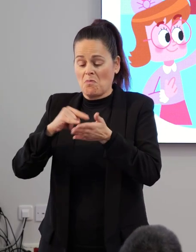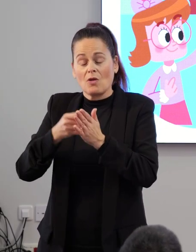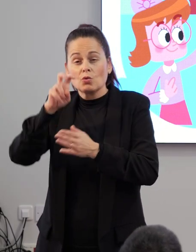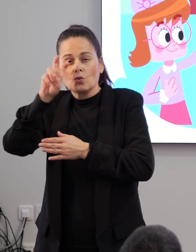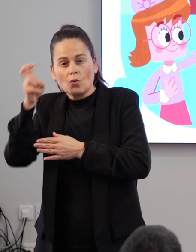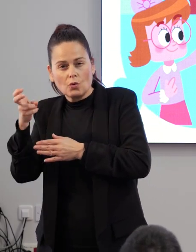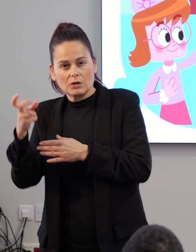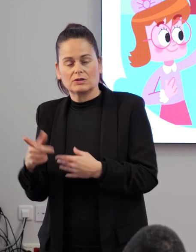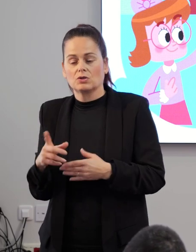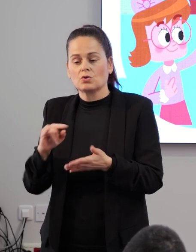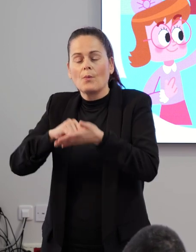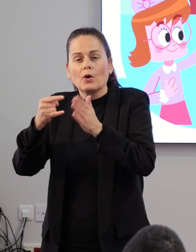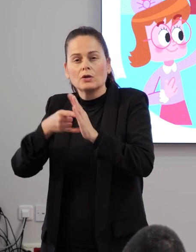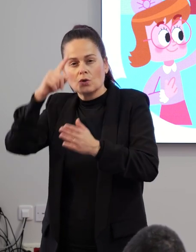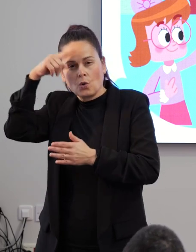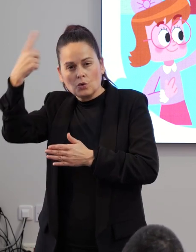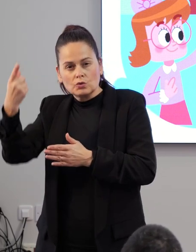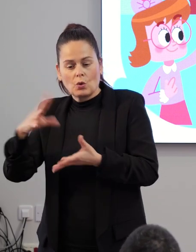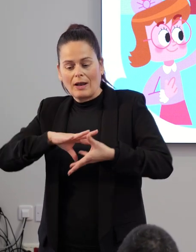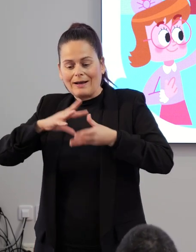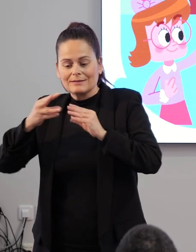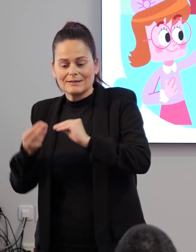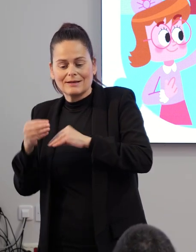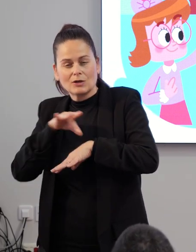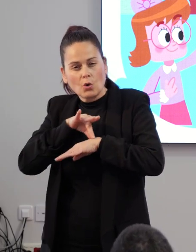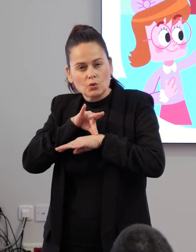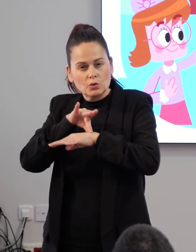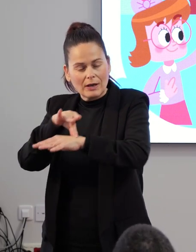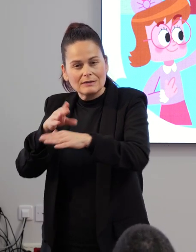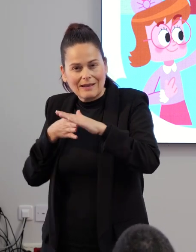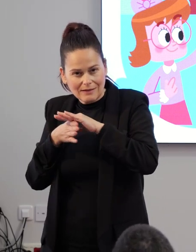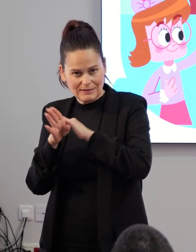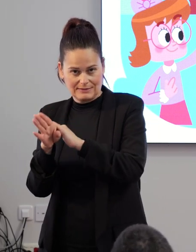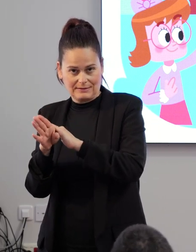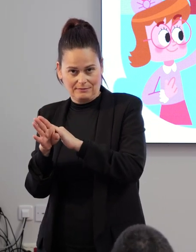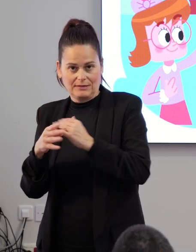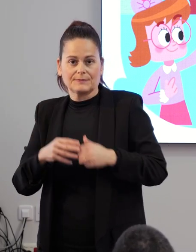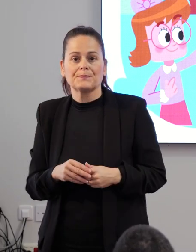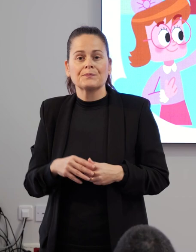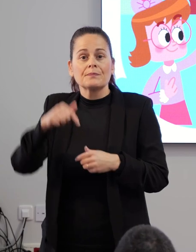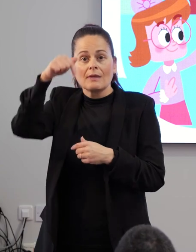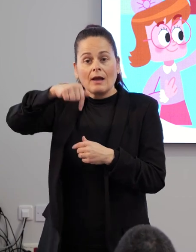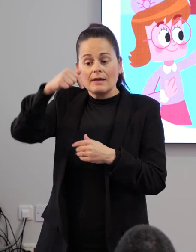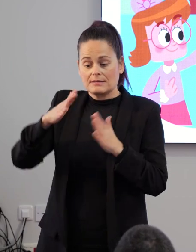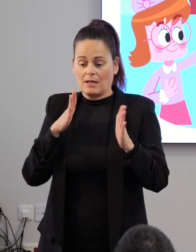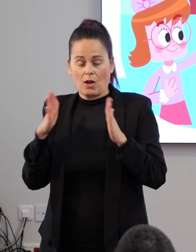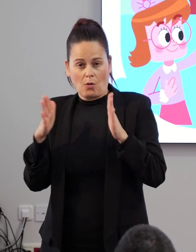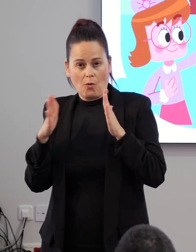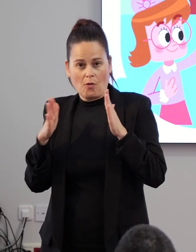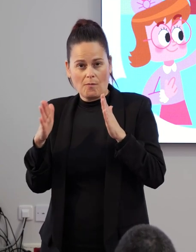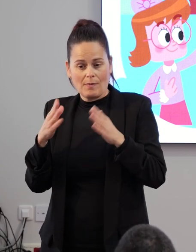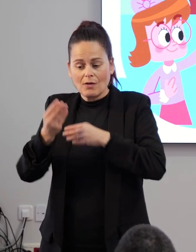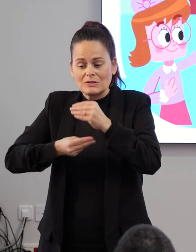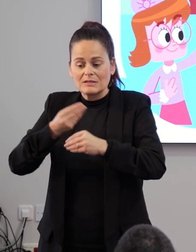es el proyecto cultural adaptado con itinerarios accesibles. Este semestre se realizan